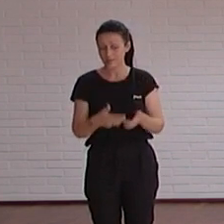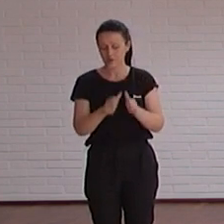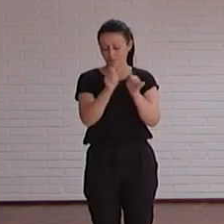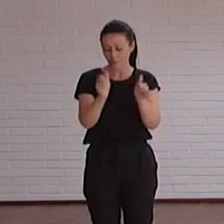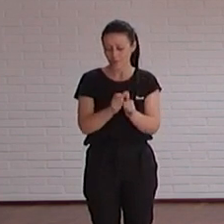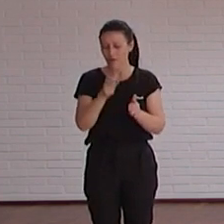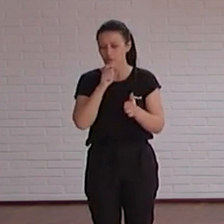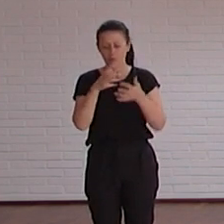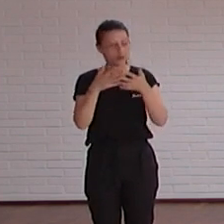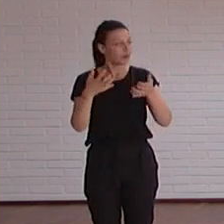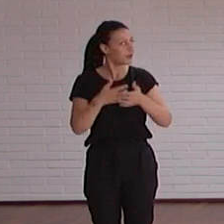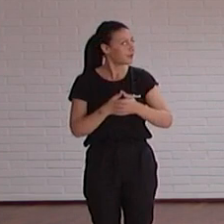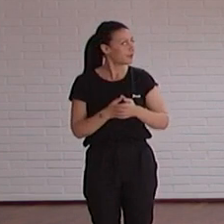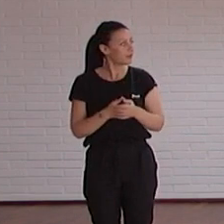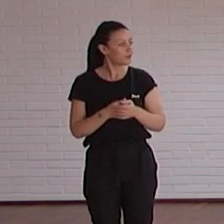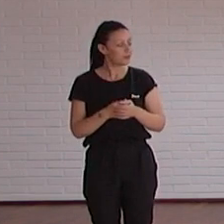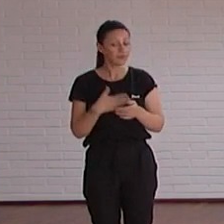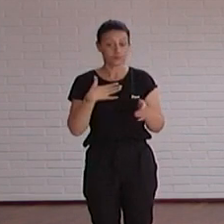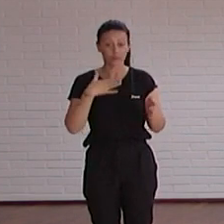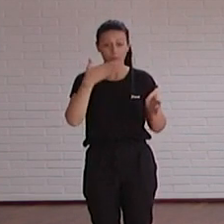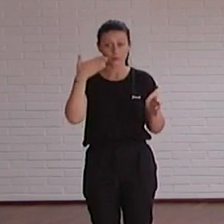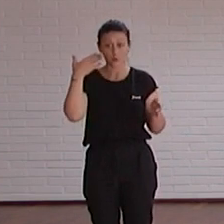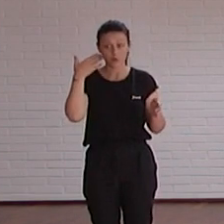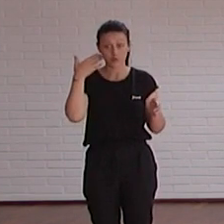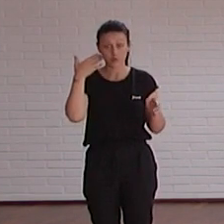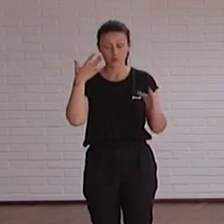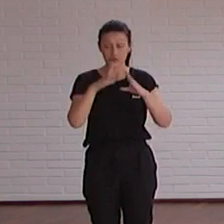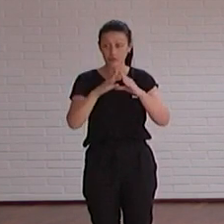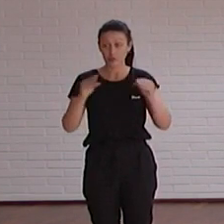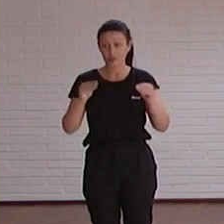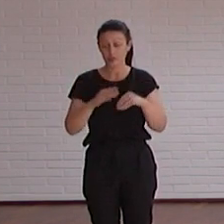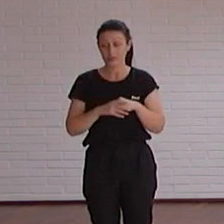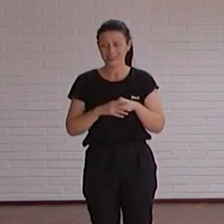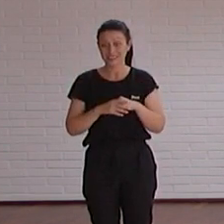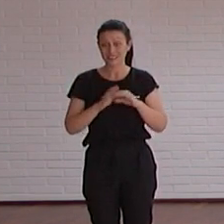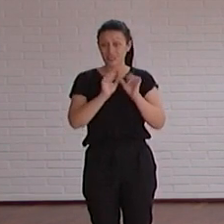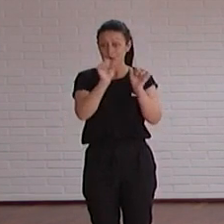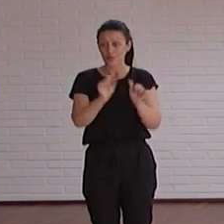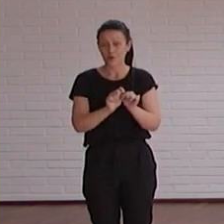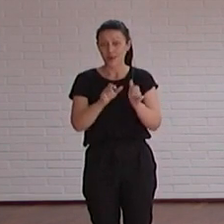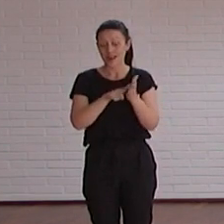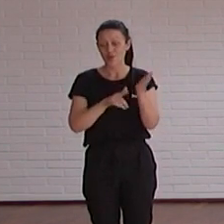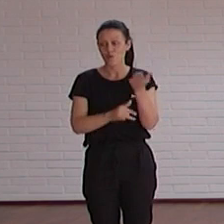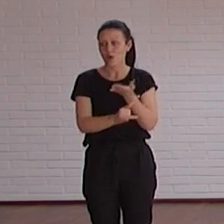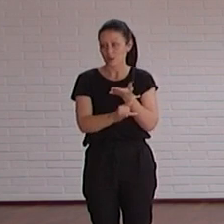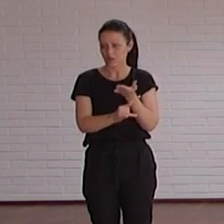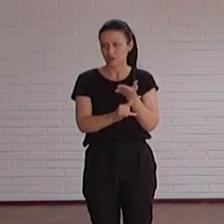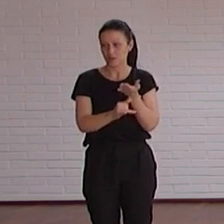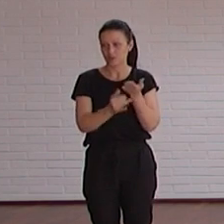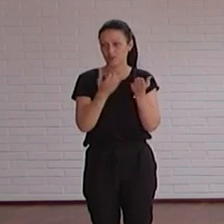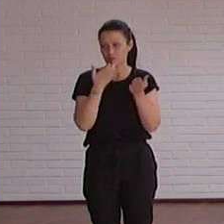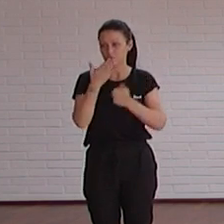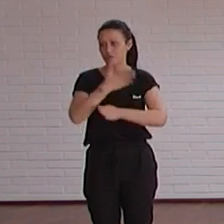texto yo pues también estoy muy orgulloso de esta universidad del tratamiento del lenguaje por ejemplo de la